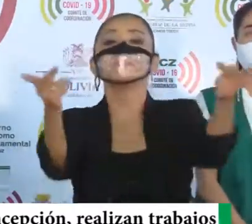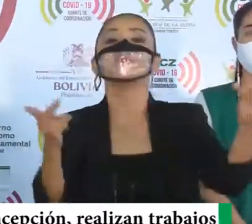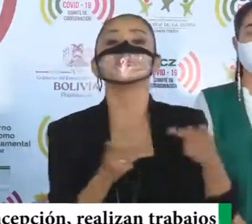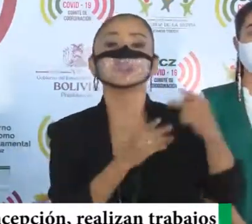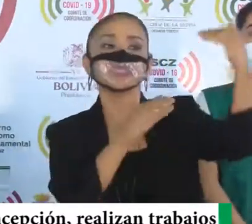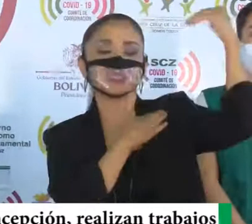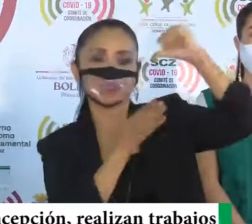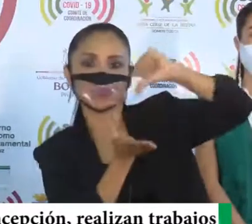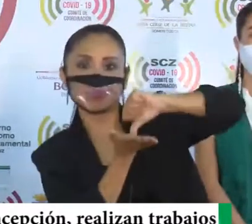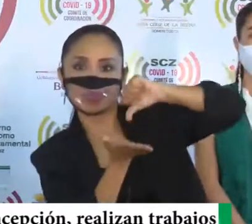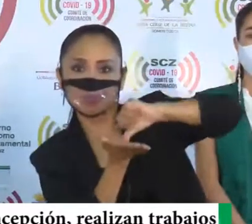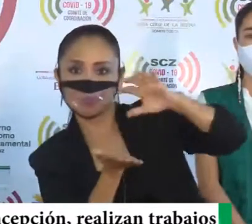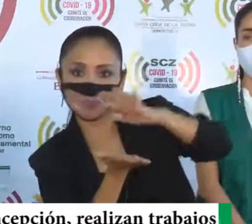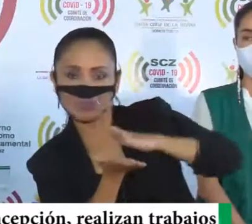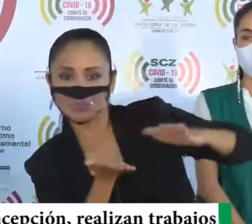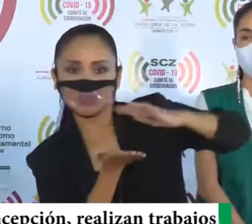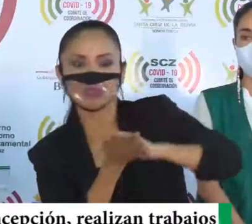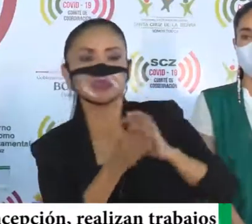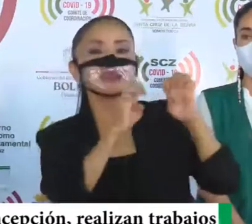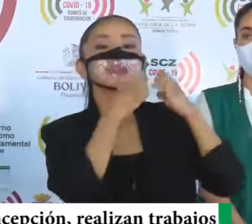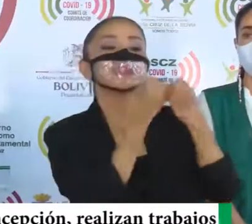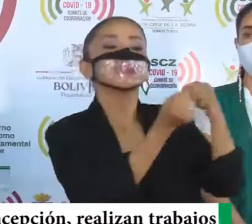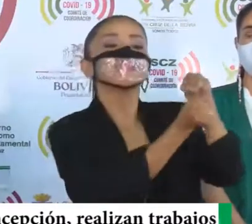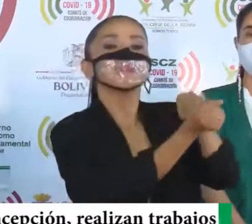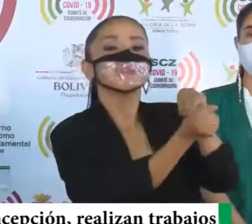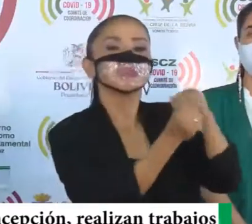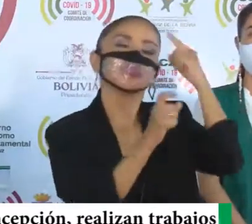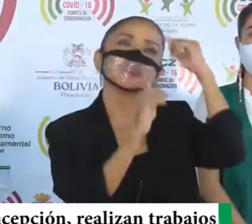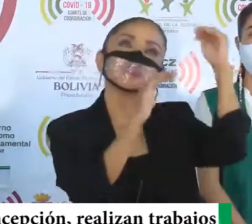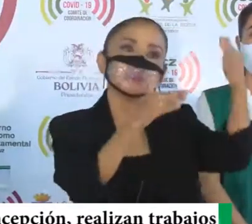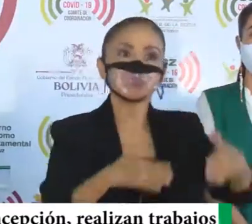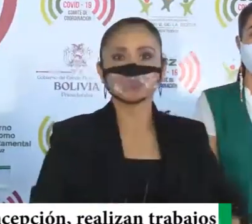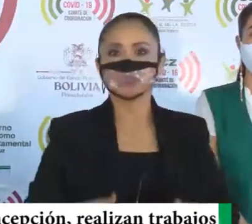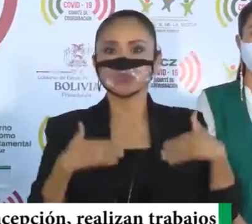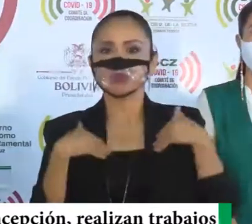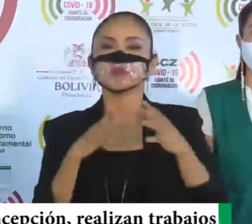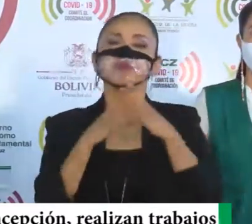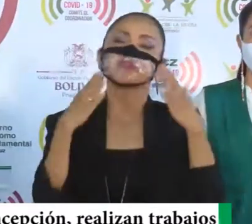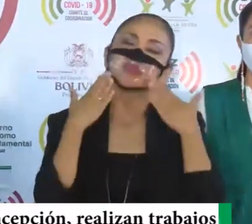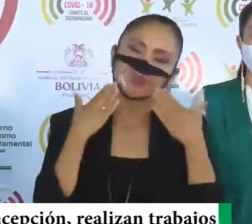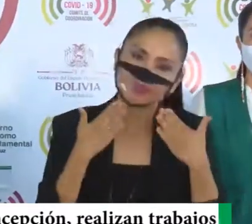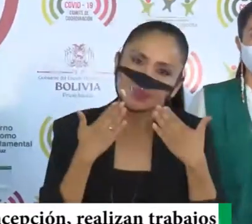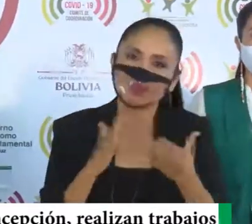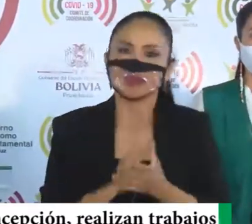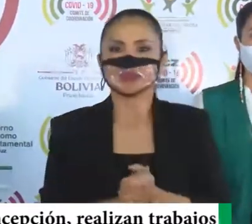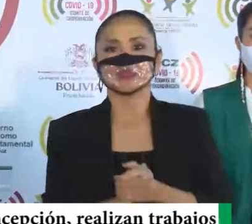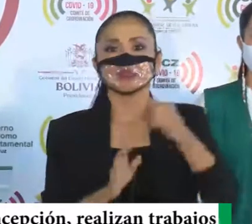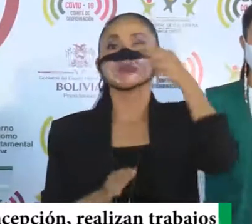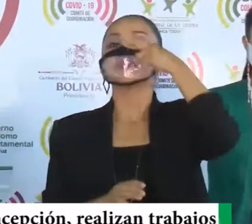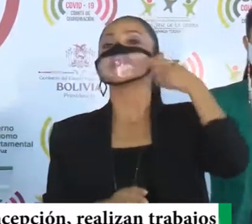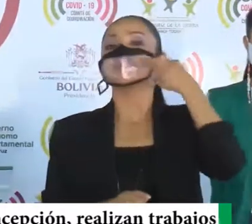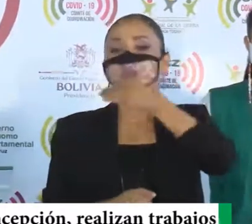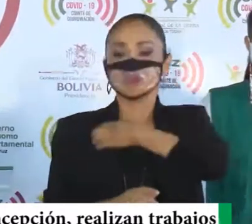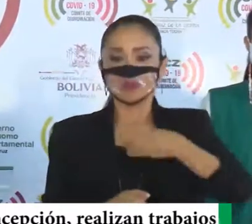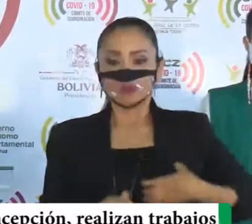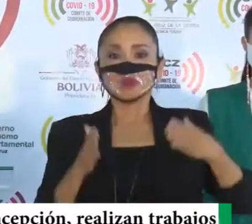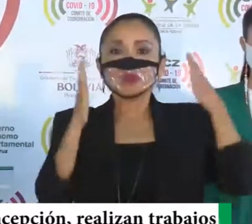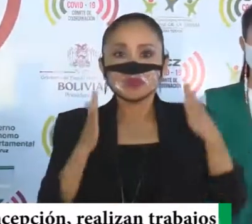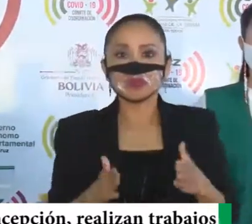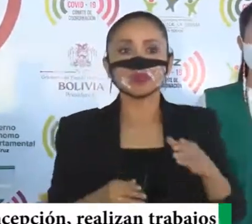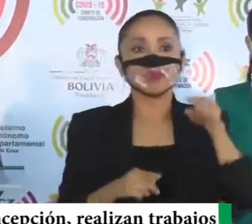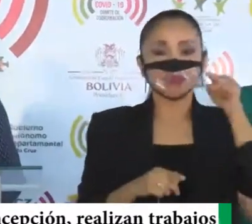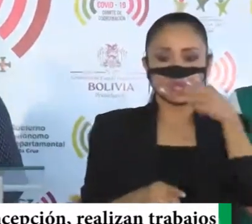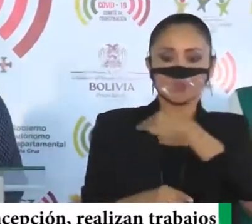Ibáñez, con las brigadas médicas, una esperanza, por la vida, agradecerle, al gobernador, ya que estos